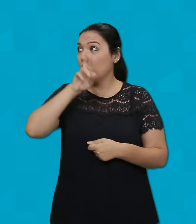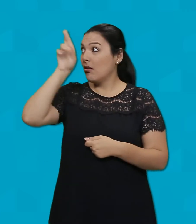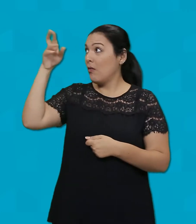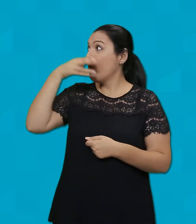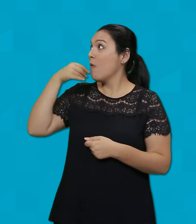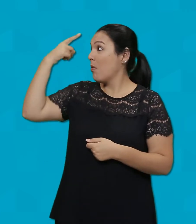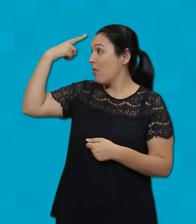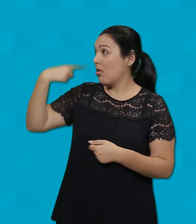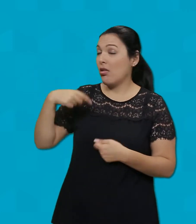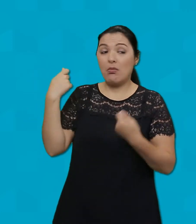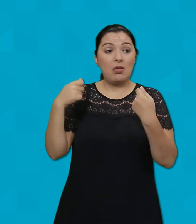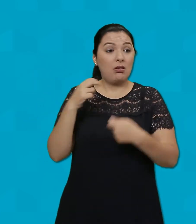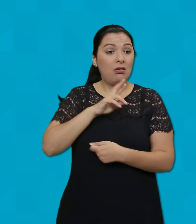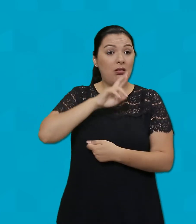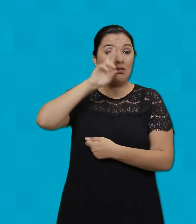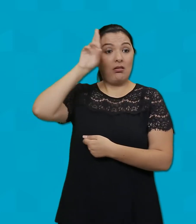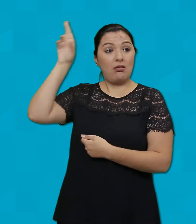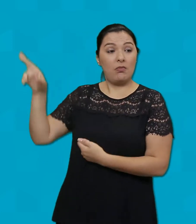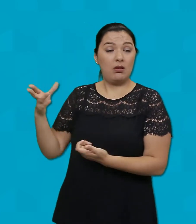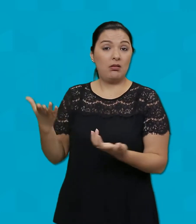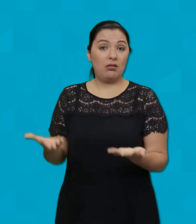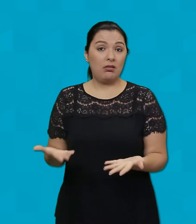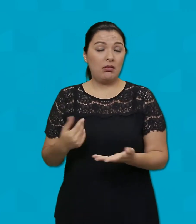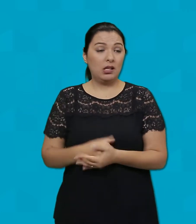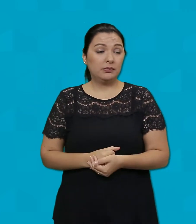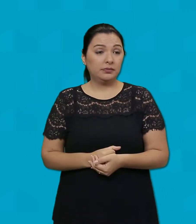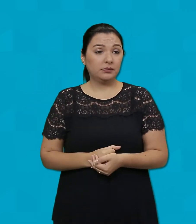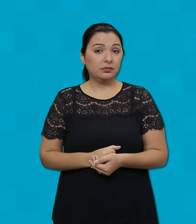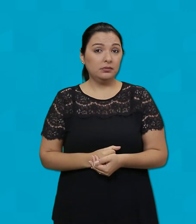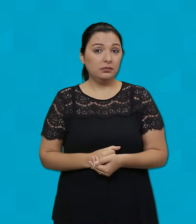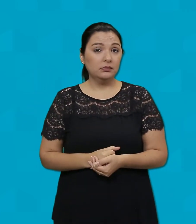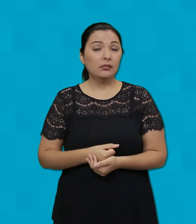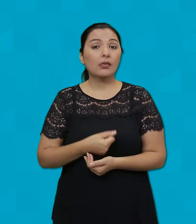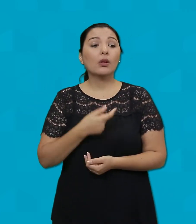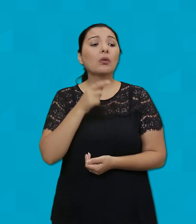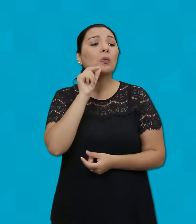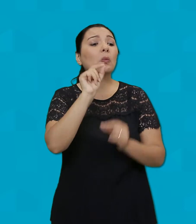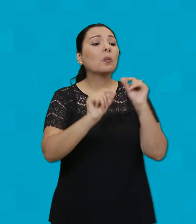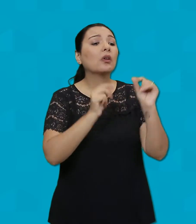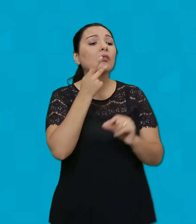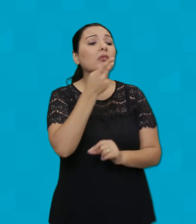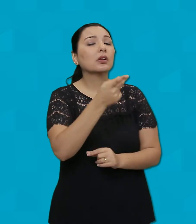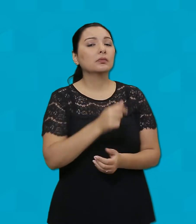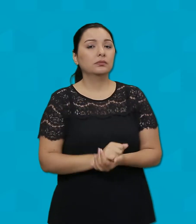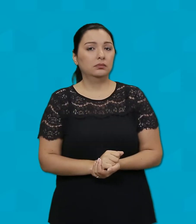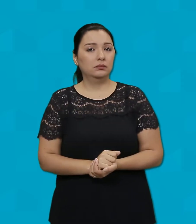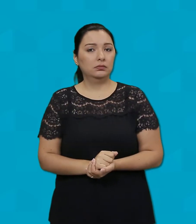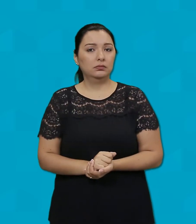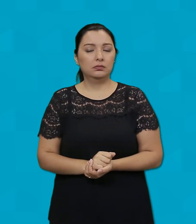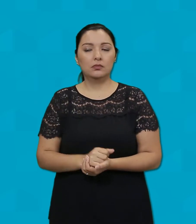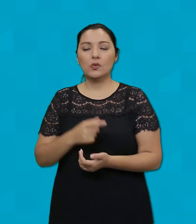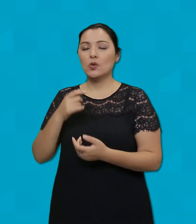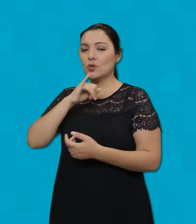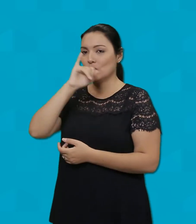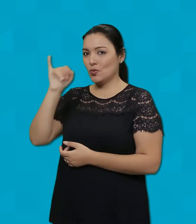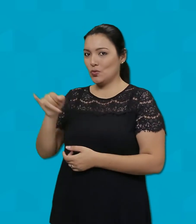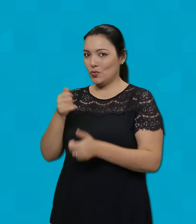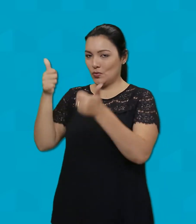para aqueles que nos enviaram O que dizes de ti mesmo? João declarou Eu sou